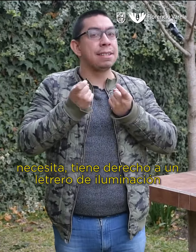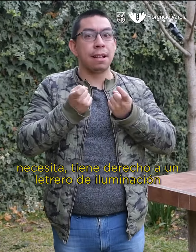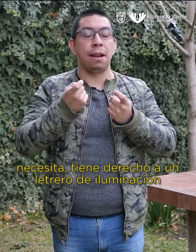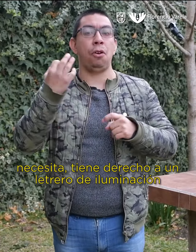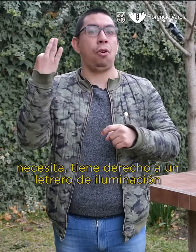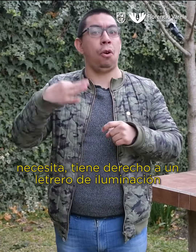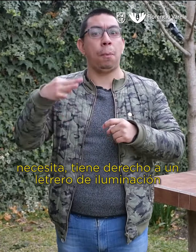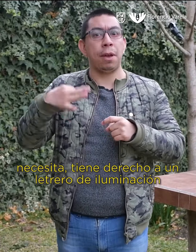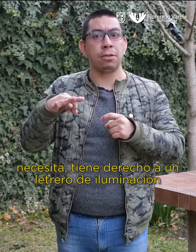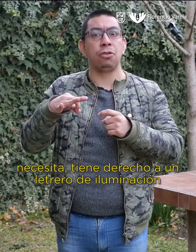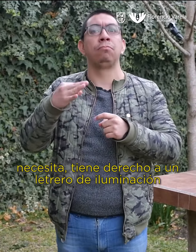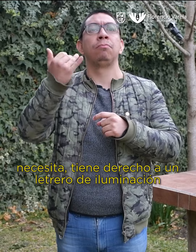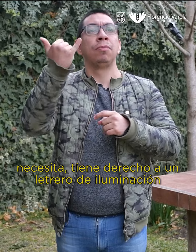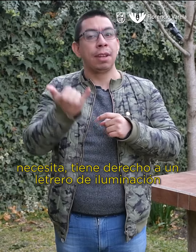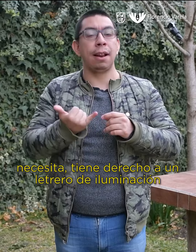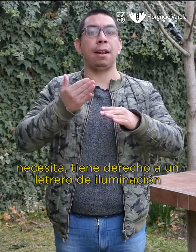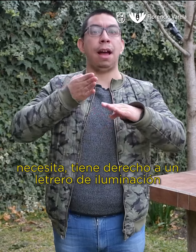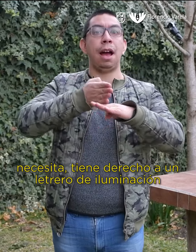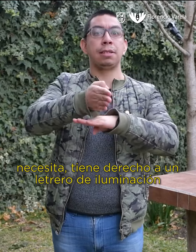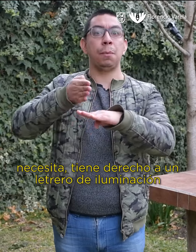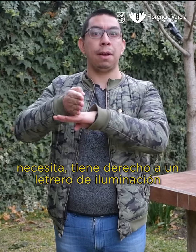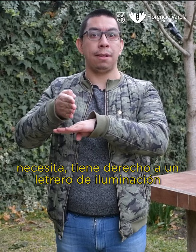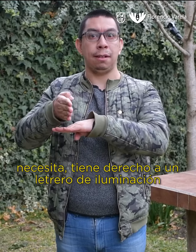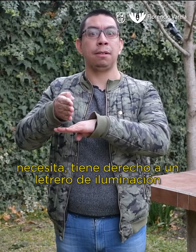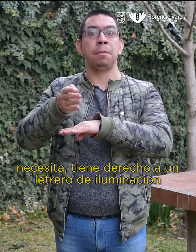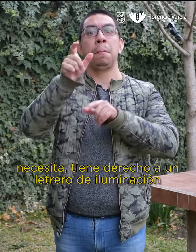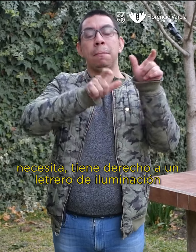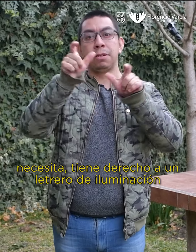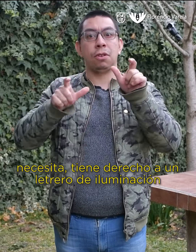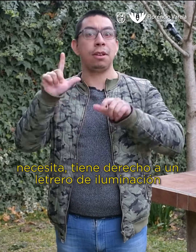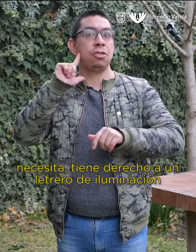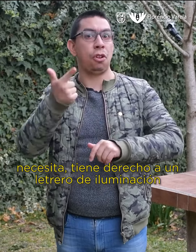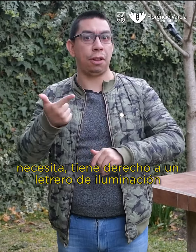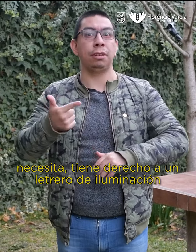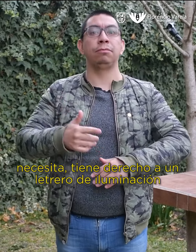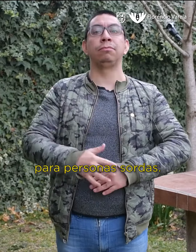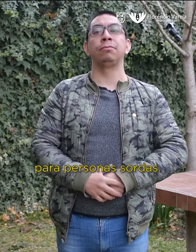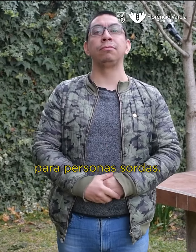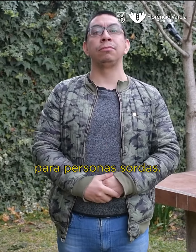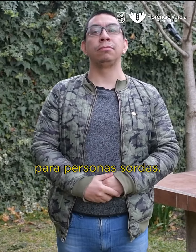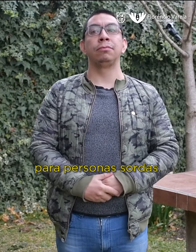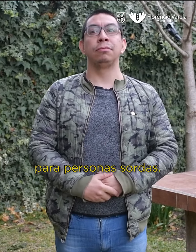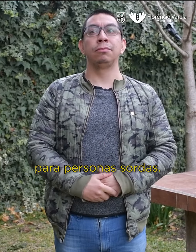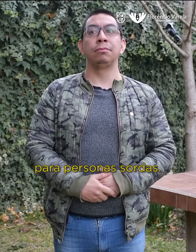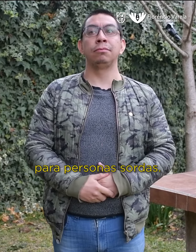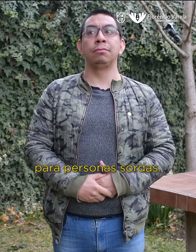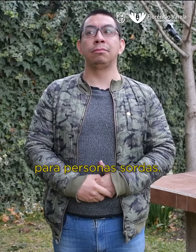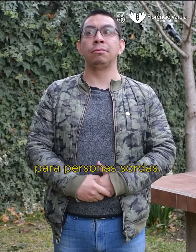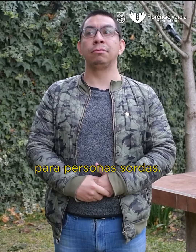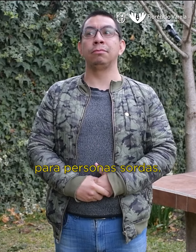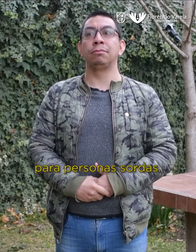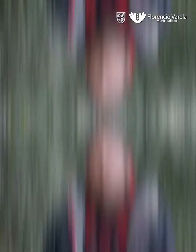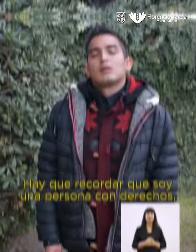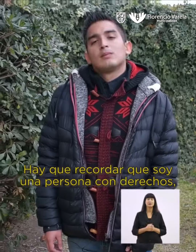necesita, tiene derecho a un letrero de iluminación para personas sordas.